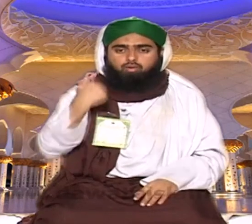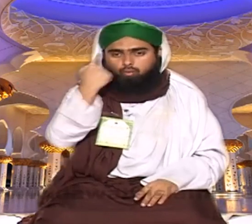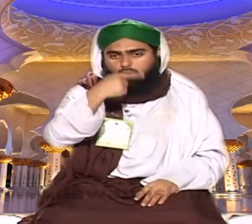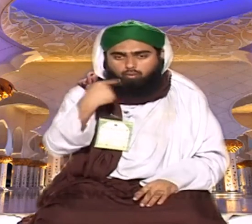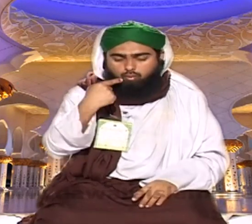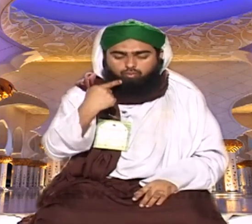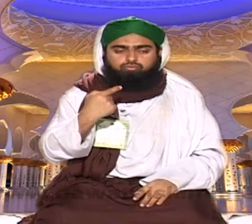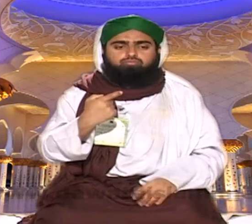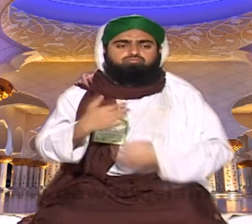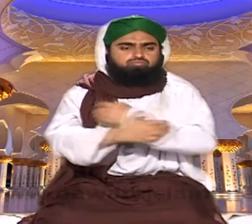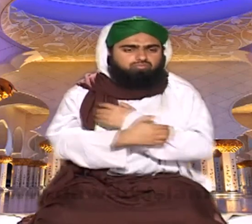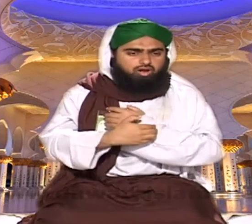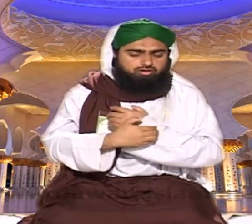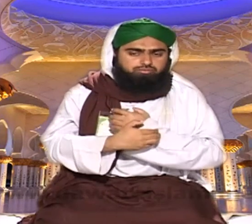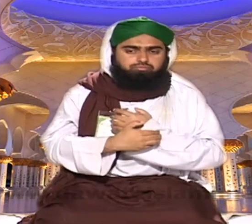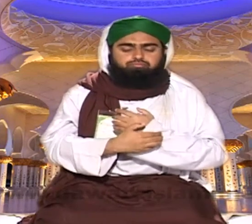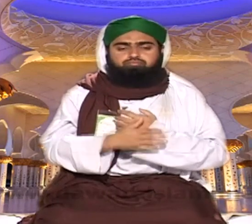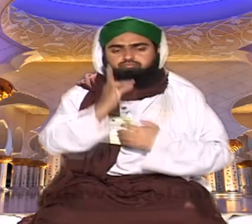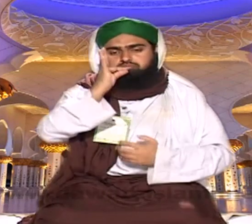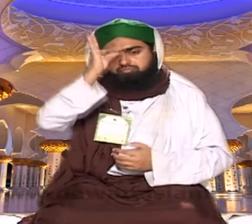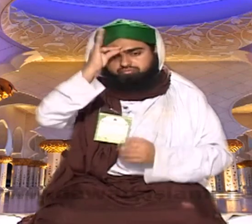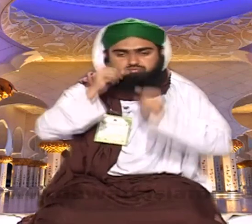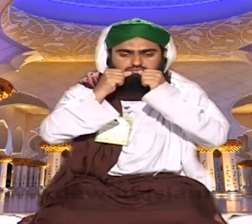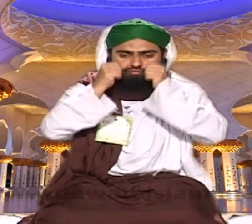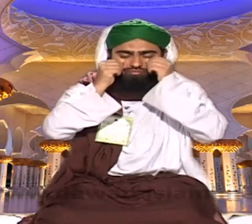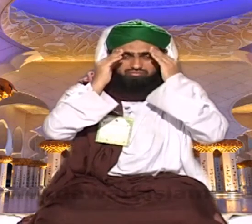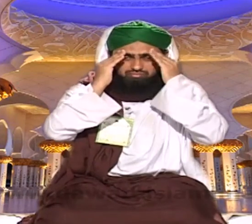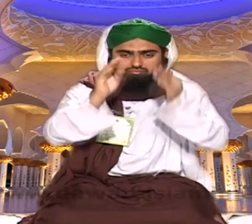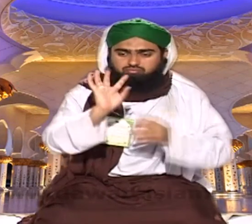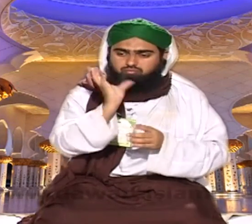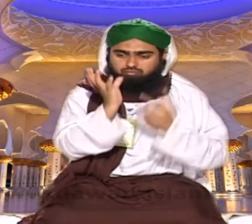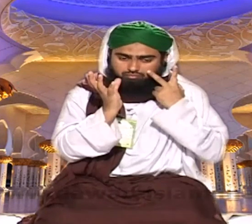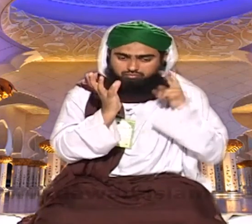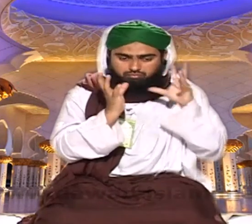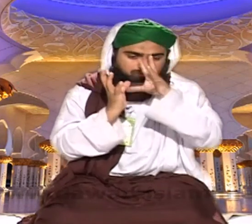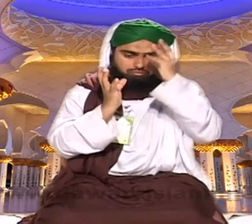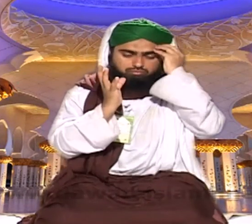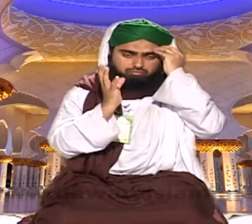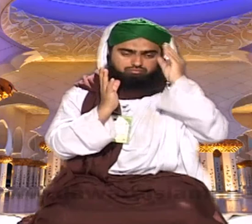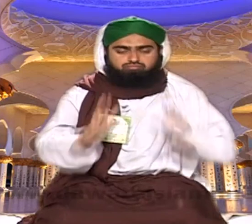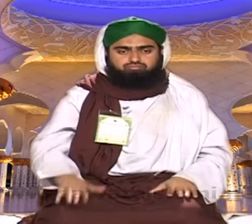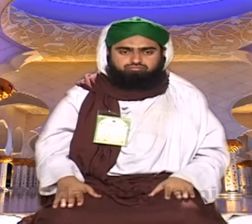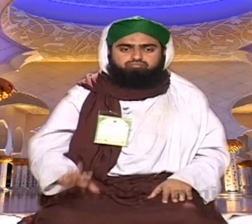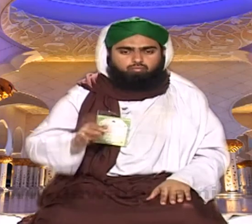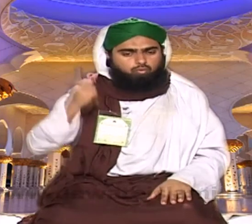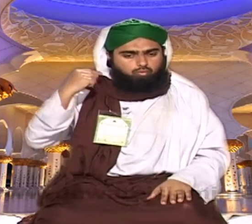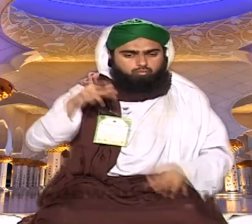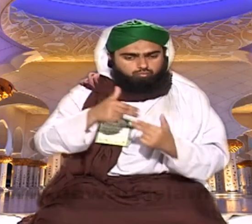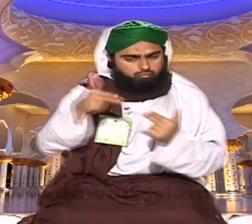کون حاجت پوری کرتا ہے سرکار مدینہ صلی اللہ علیہ وسلم پر سب روشن ہیں اور اس طرح یہ دنیا کی کاروبار چلتے رہتے ہیں اور بے شمار اس